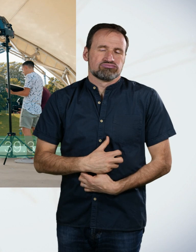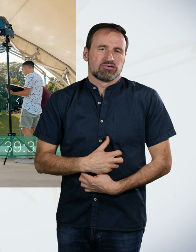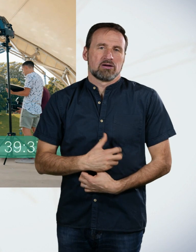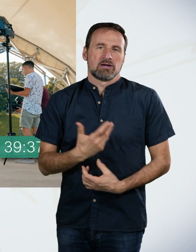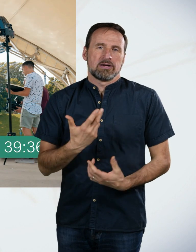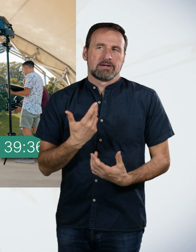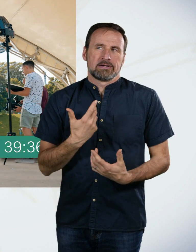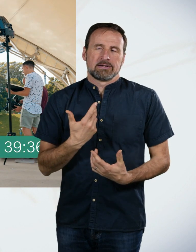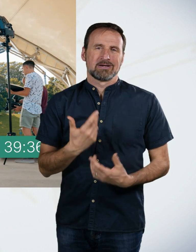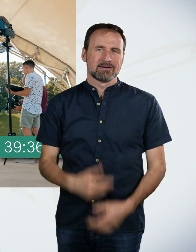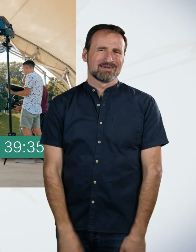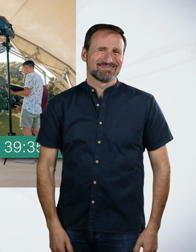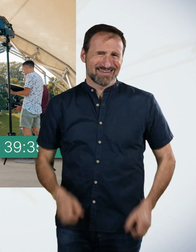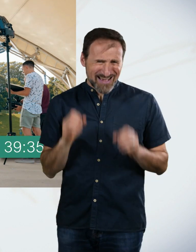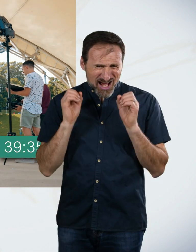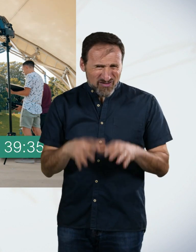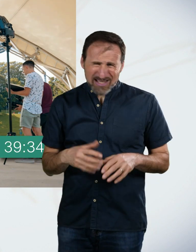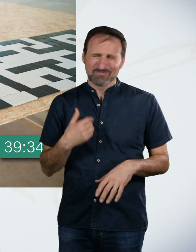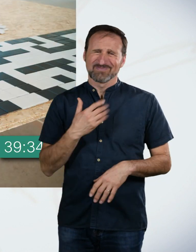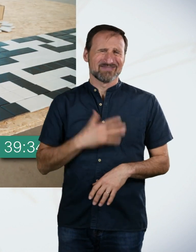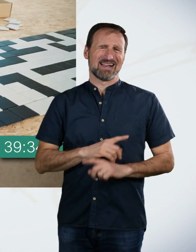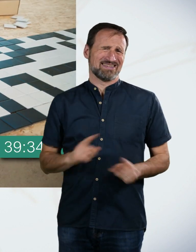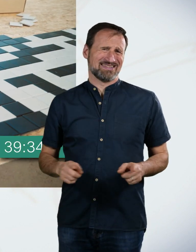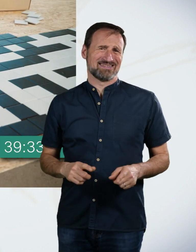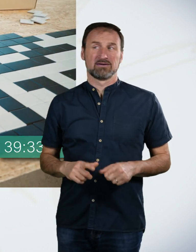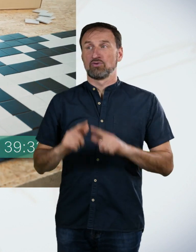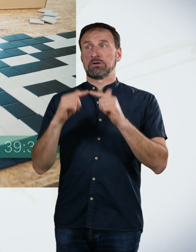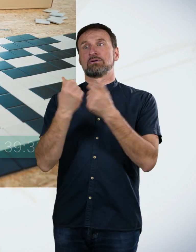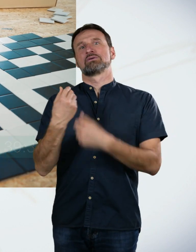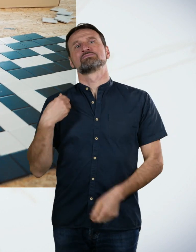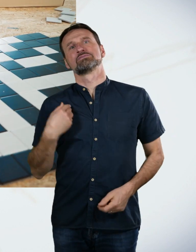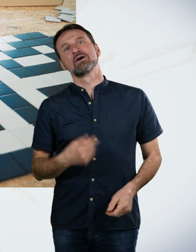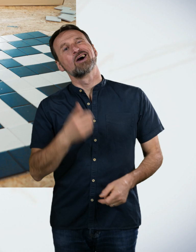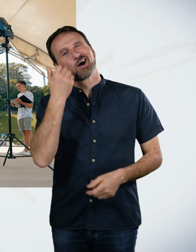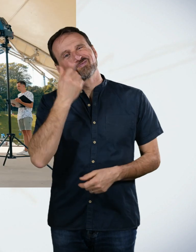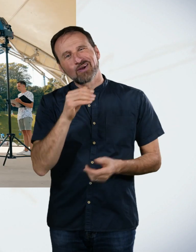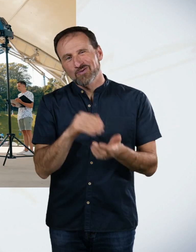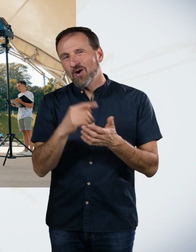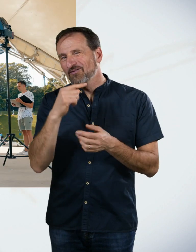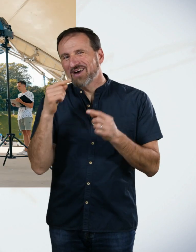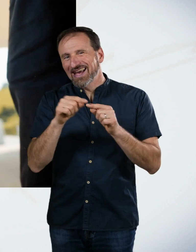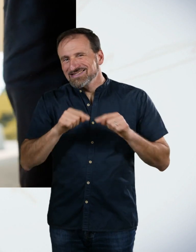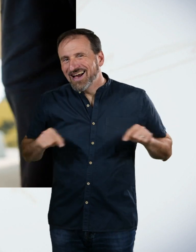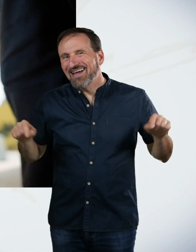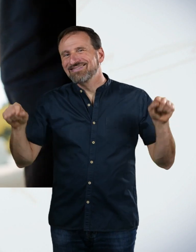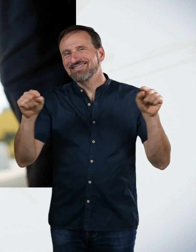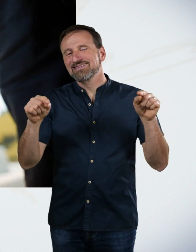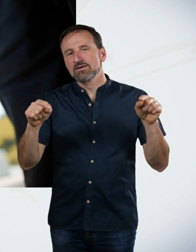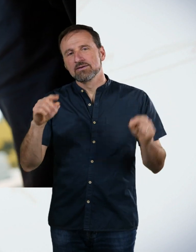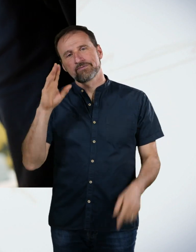Aber ich wollte noch nicht aufgeben und dann kam das Team und sagte mir, dass ich auch noch einen weißen Rand rum bauen muss. Und das war doof, weil ich habe ziemlich eng an der Kante gebaut.